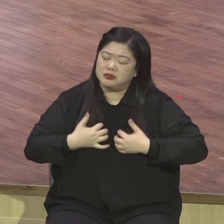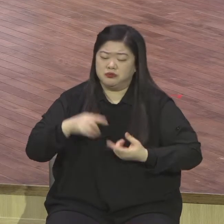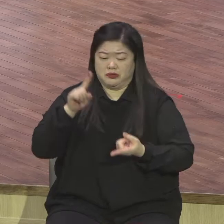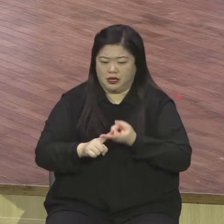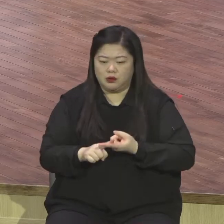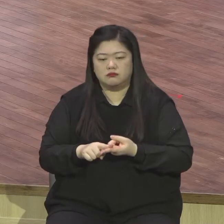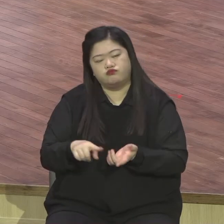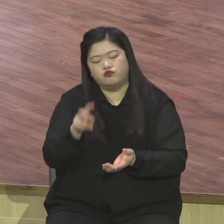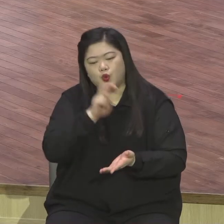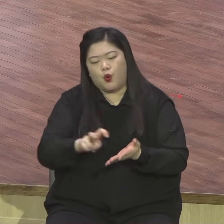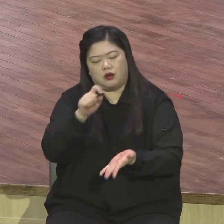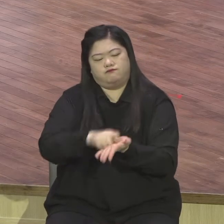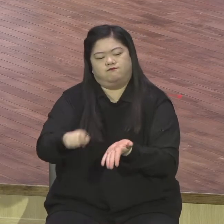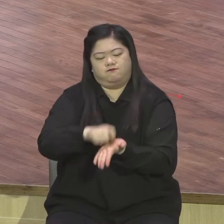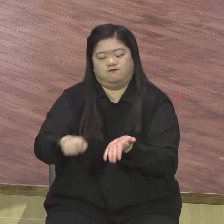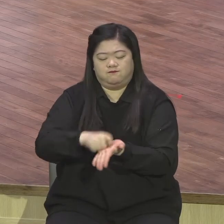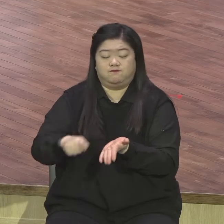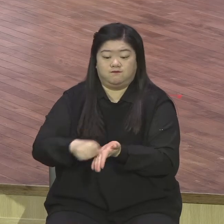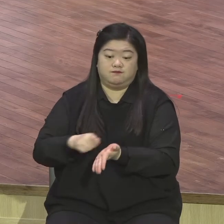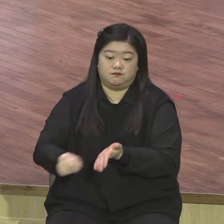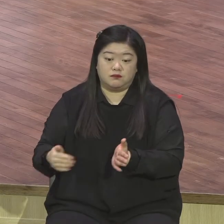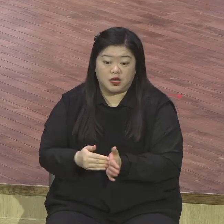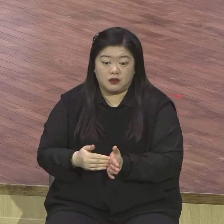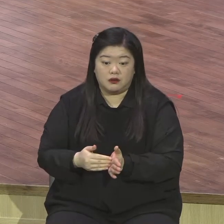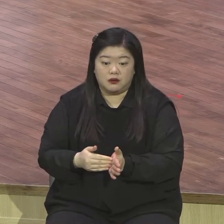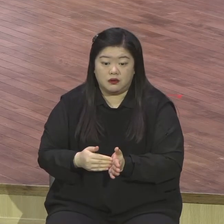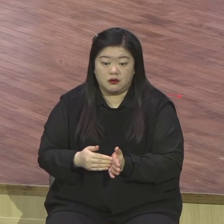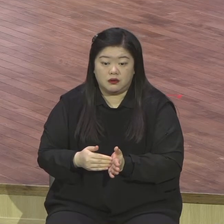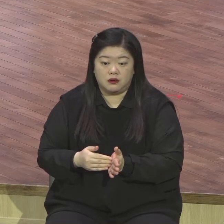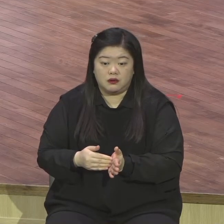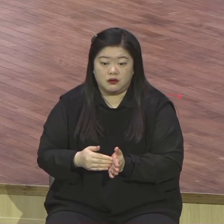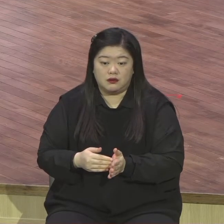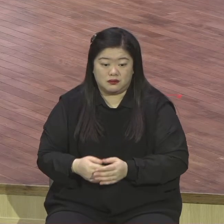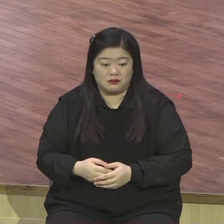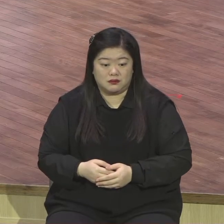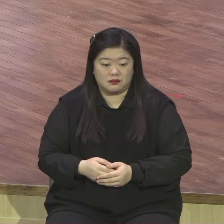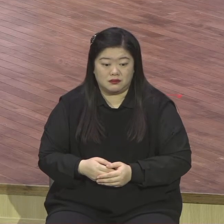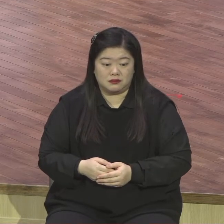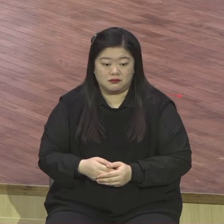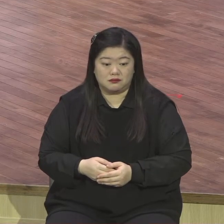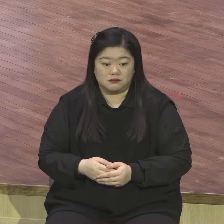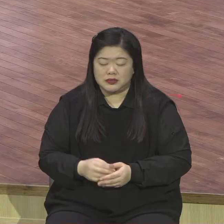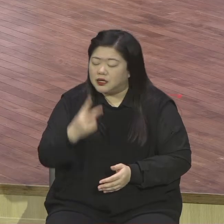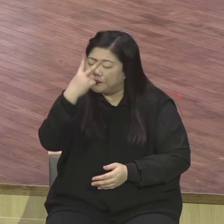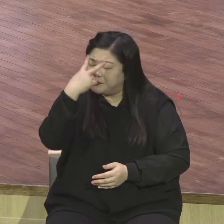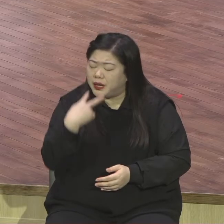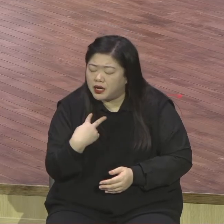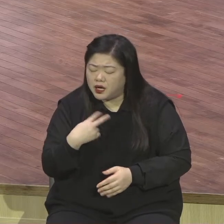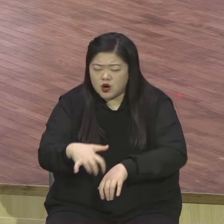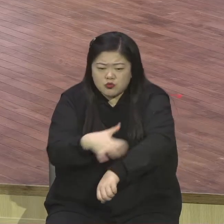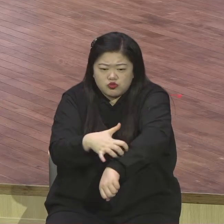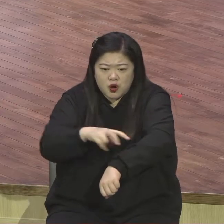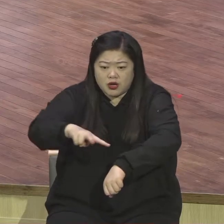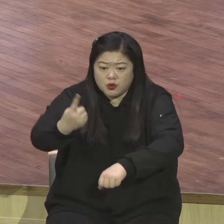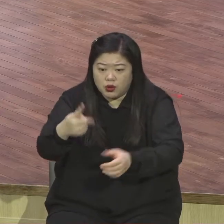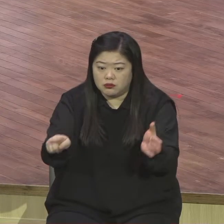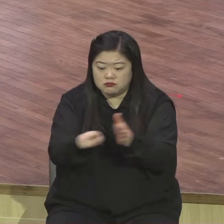소경이 되었는데 믿음의 소망을 버리지 않았습니다 주위 사람들이 말합니다